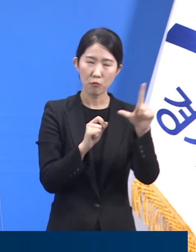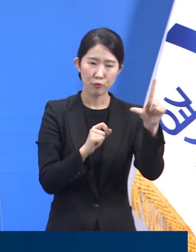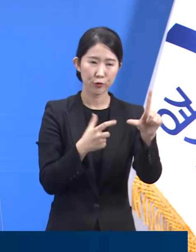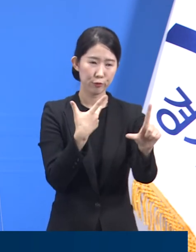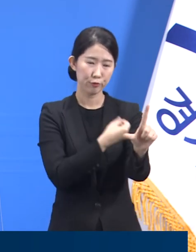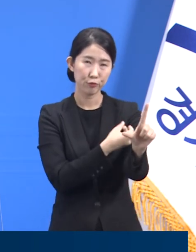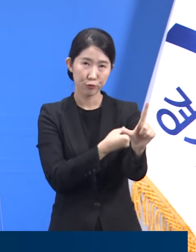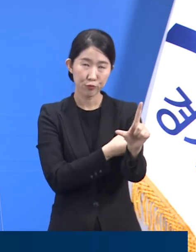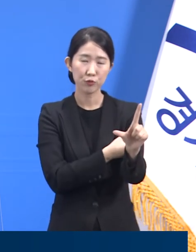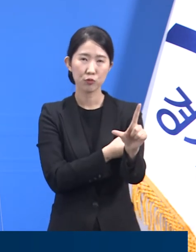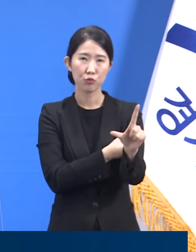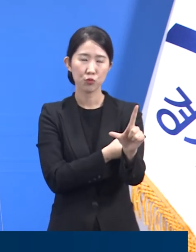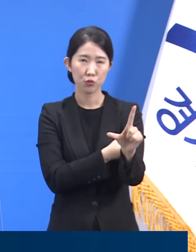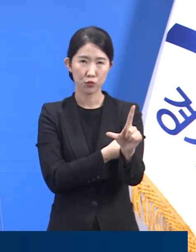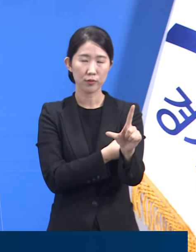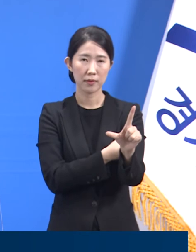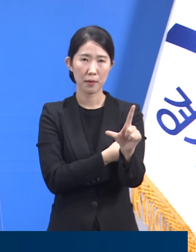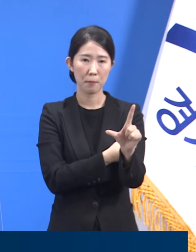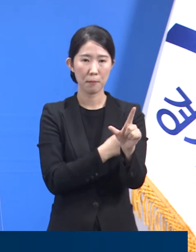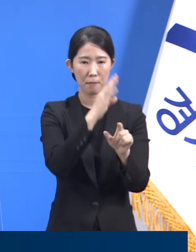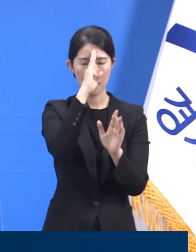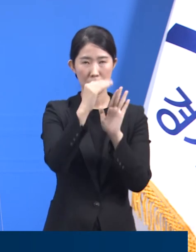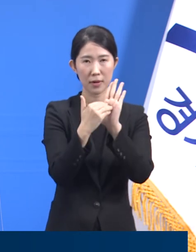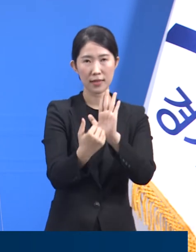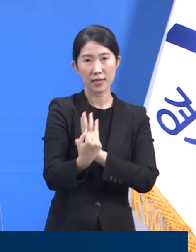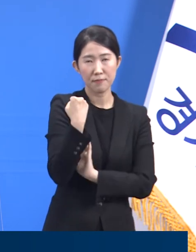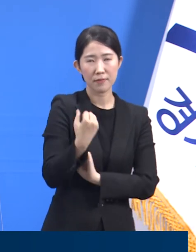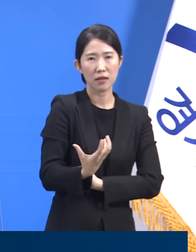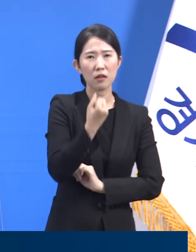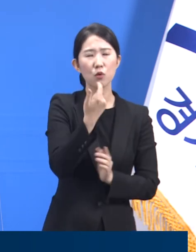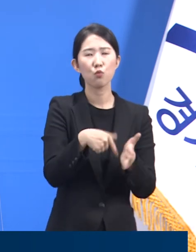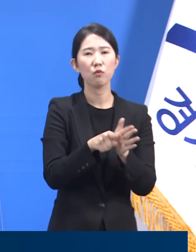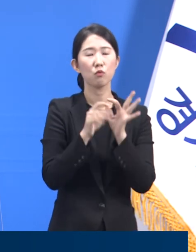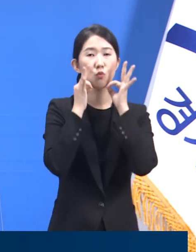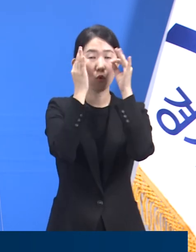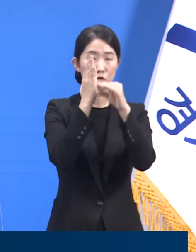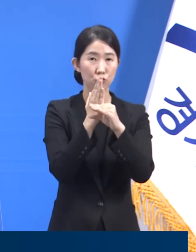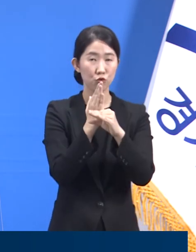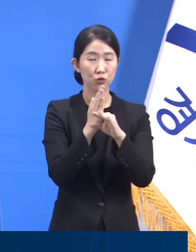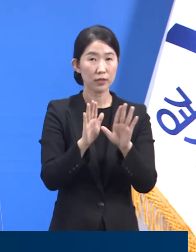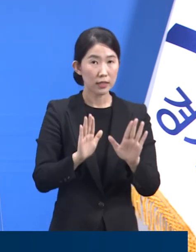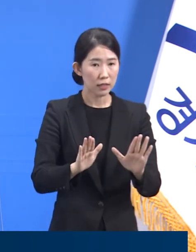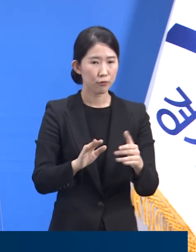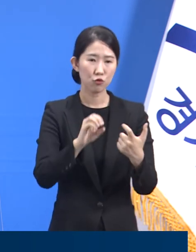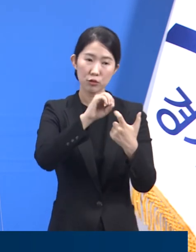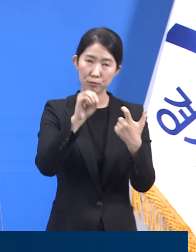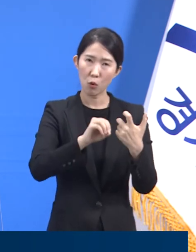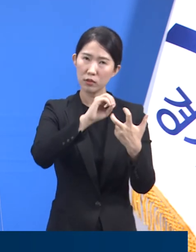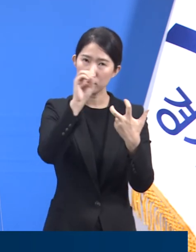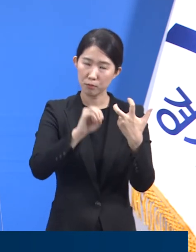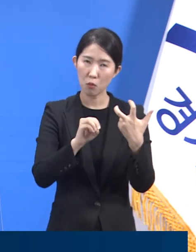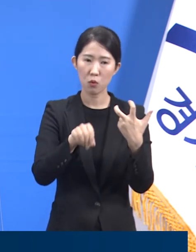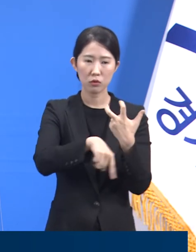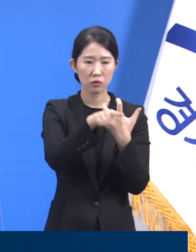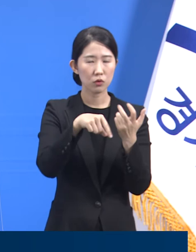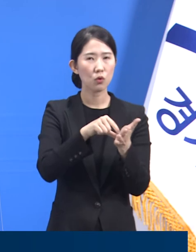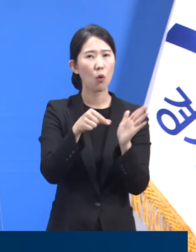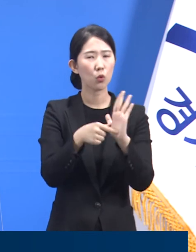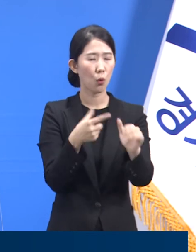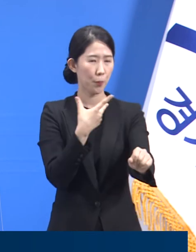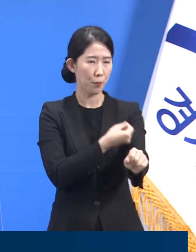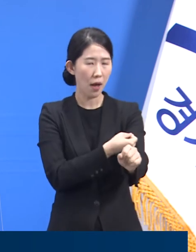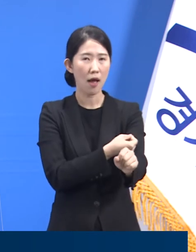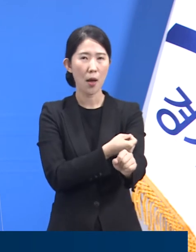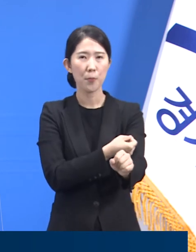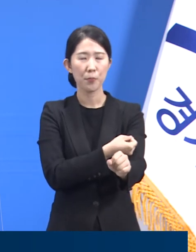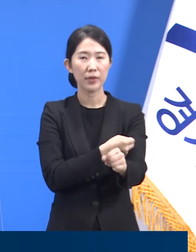60에서 70% 예방접종을 11월까지 완료해낸다는 것이 우리 정부의 목표이지만 그 말의 의미가